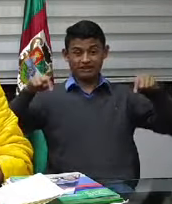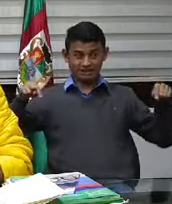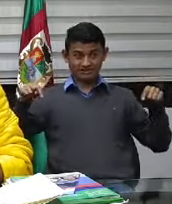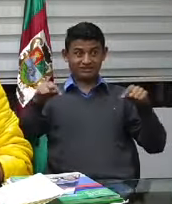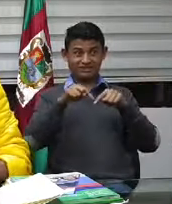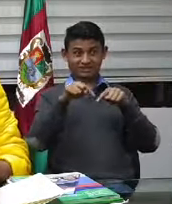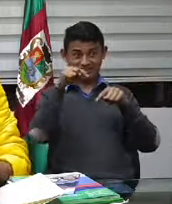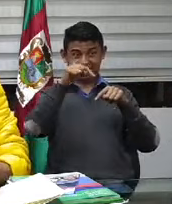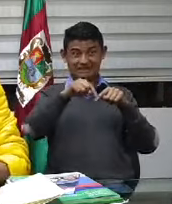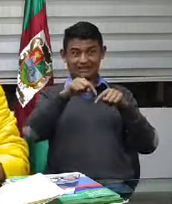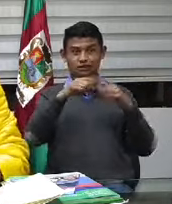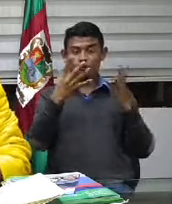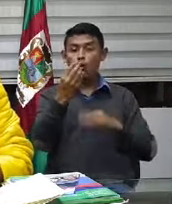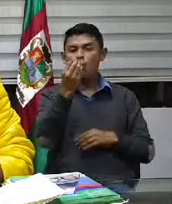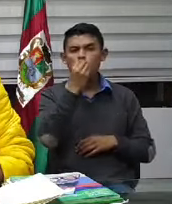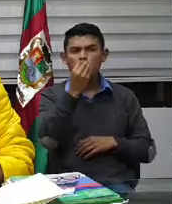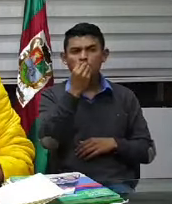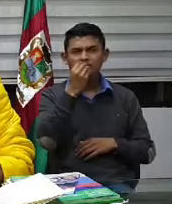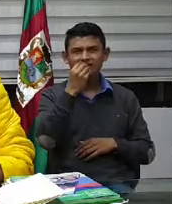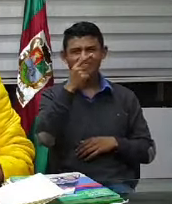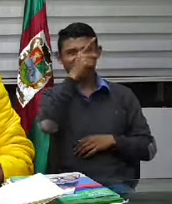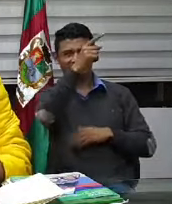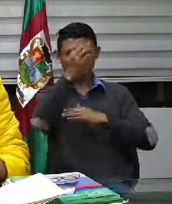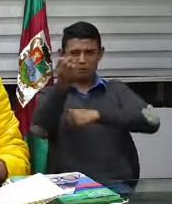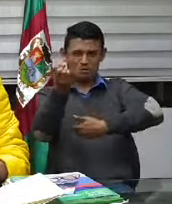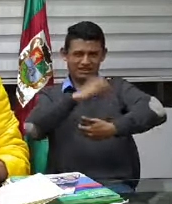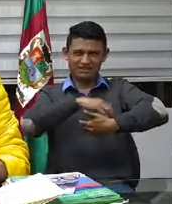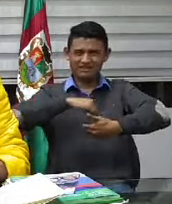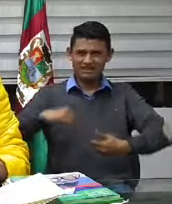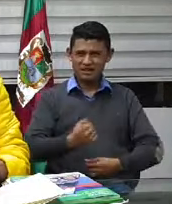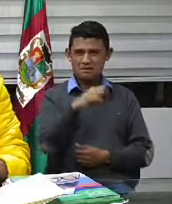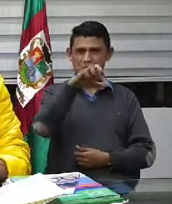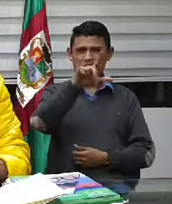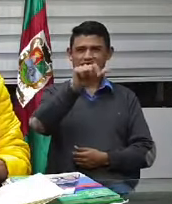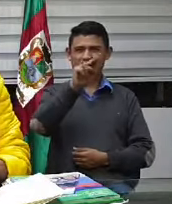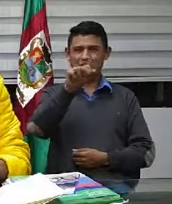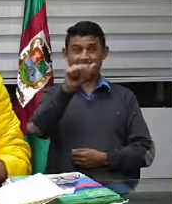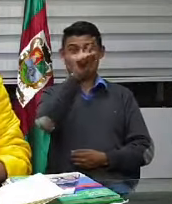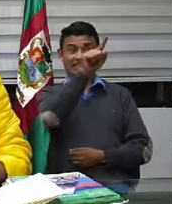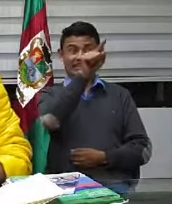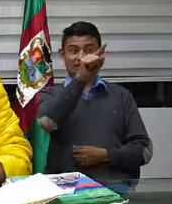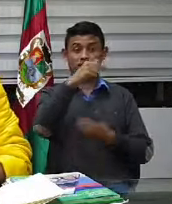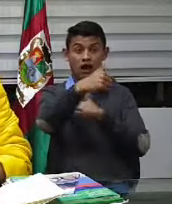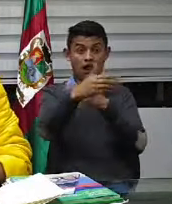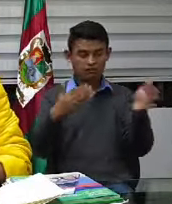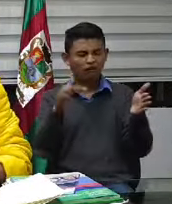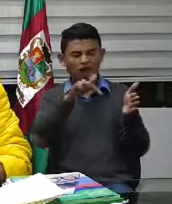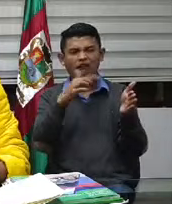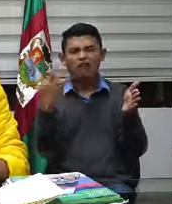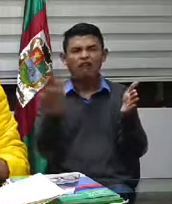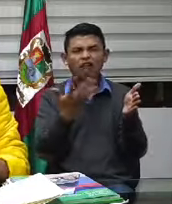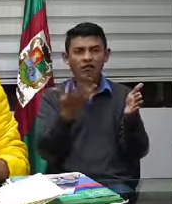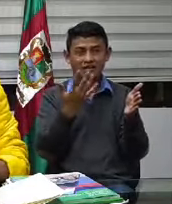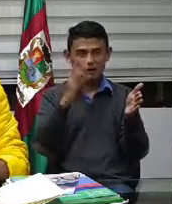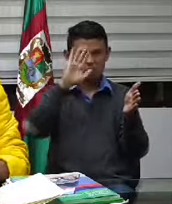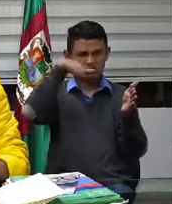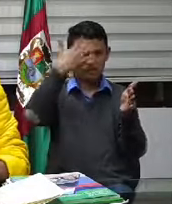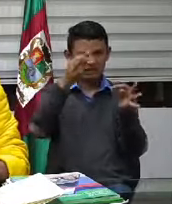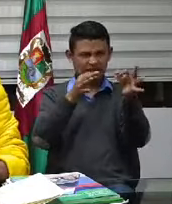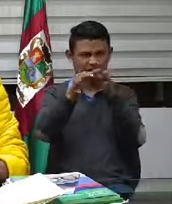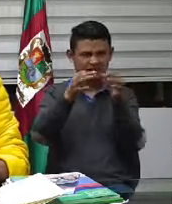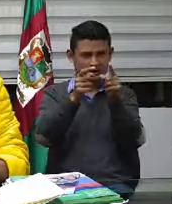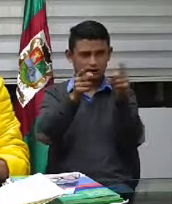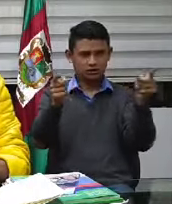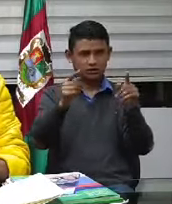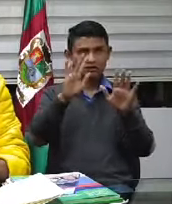coliseos algunos polideportivos perdón ¿cómo va a funcionar? después les vamos a decir cómo va a funcionar es una idea que apenas está